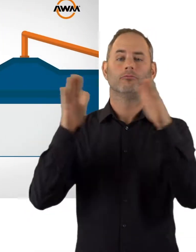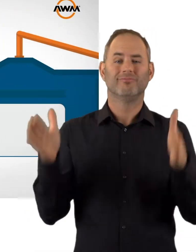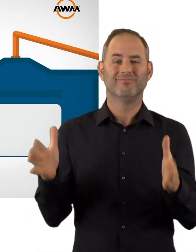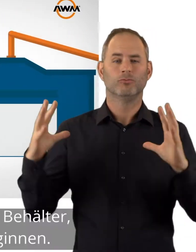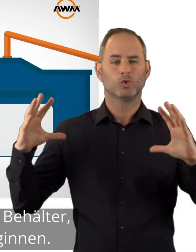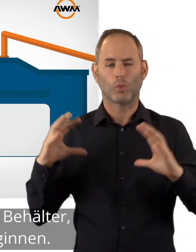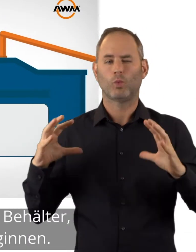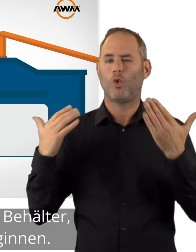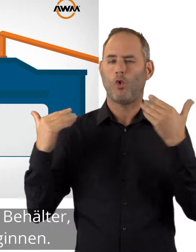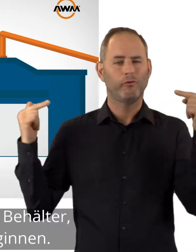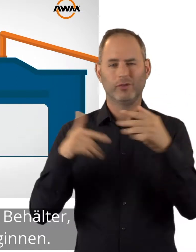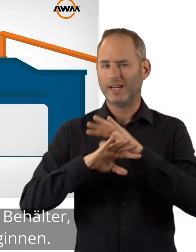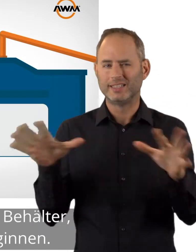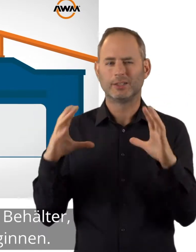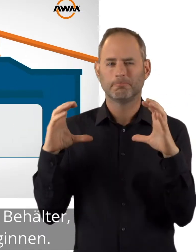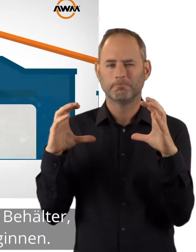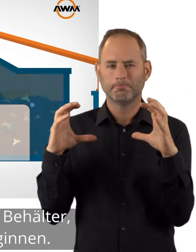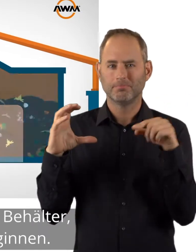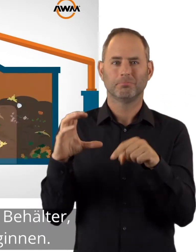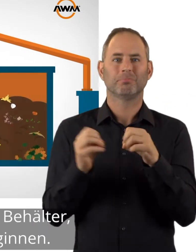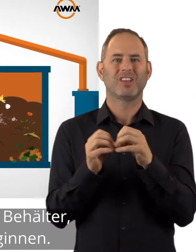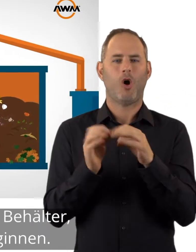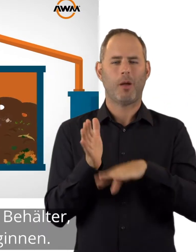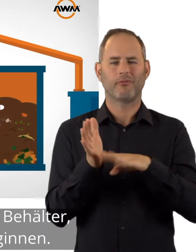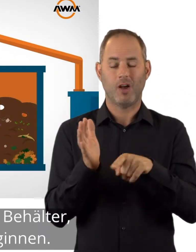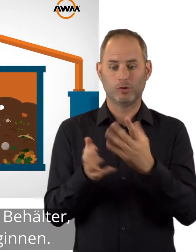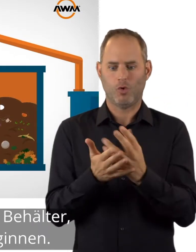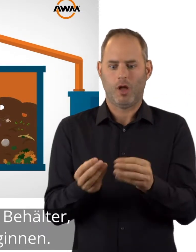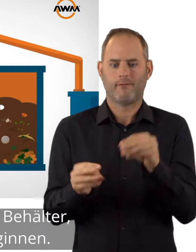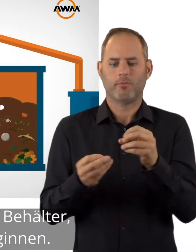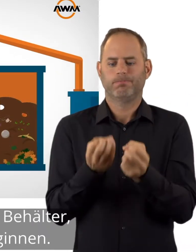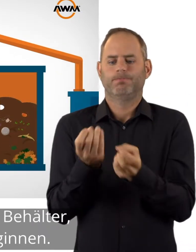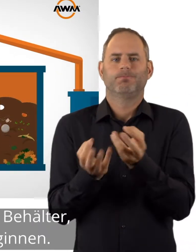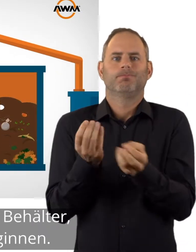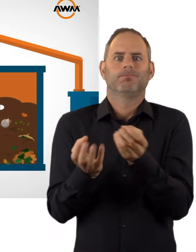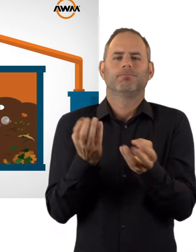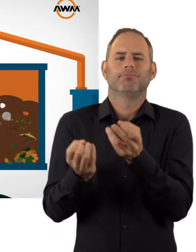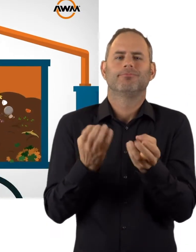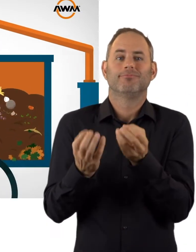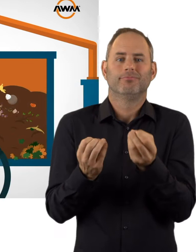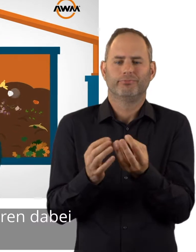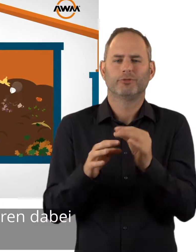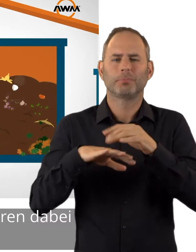Das ist ein luftdicht abgeschlossener Behälter, in dem die Bioabfälle zu gären beginnen. Spezielle